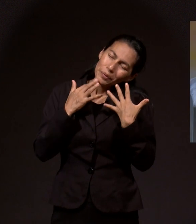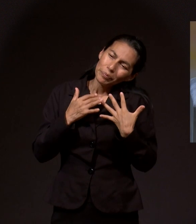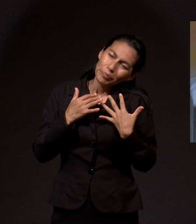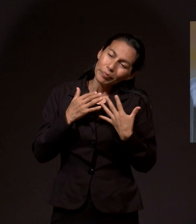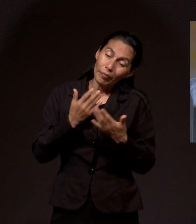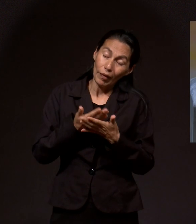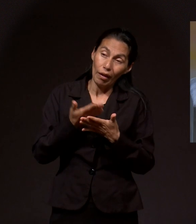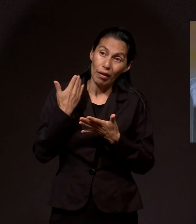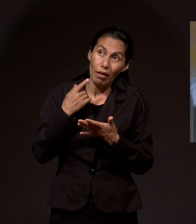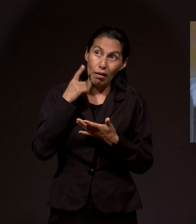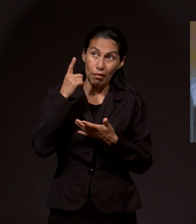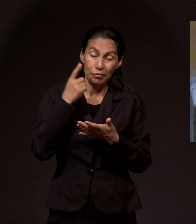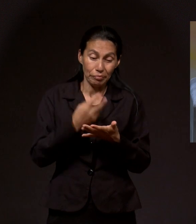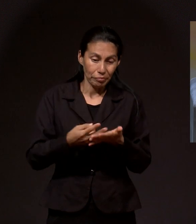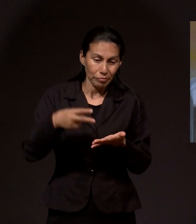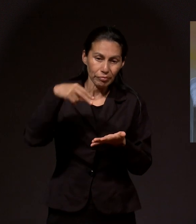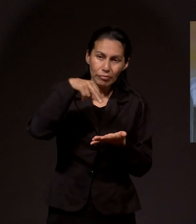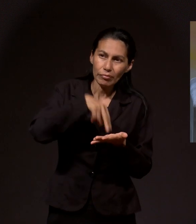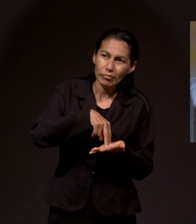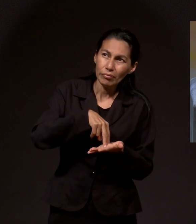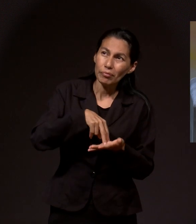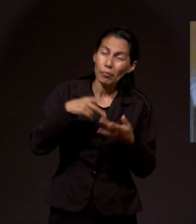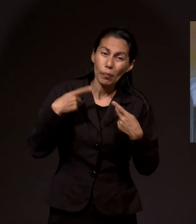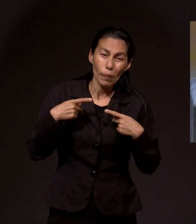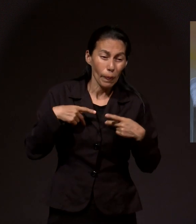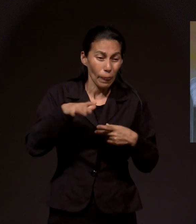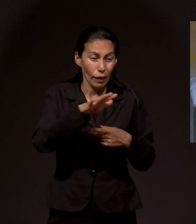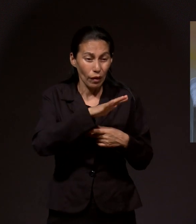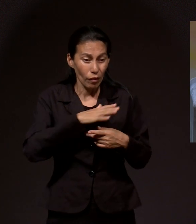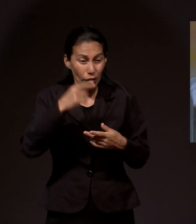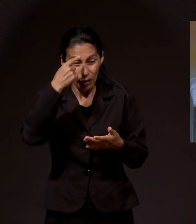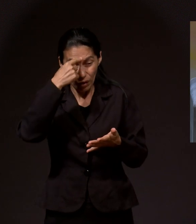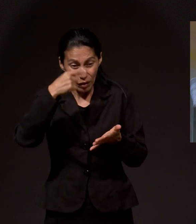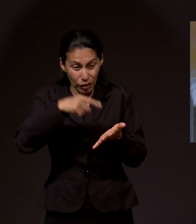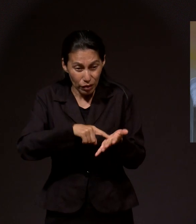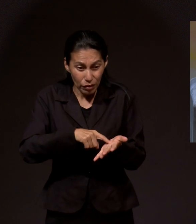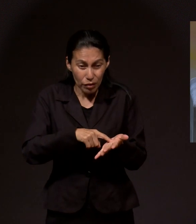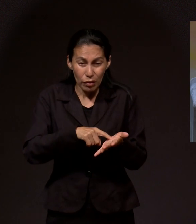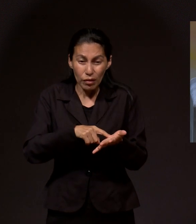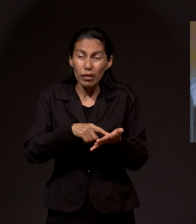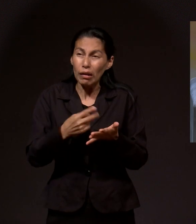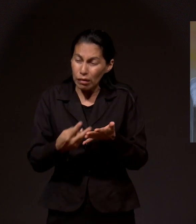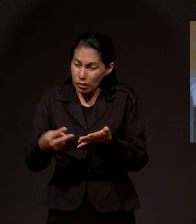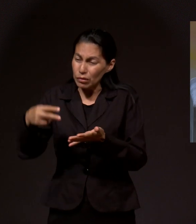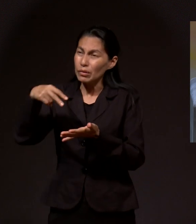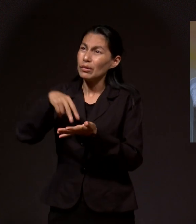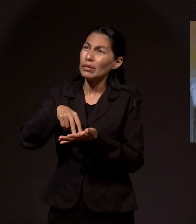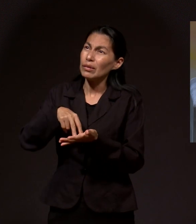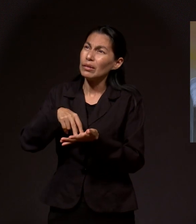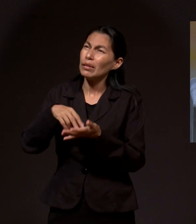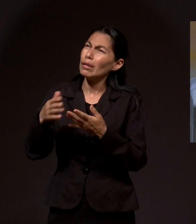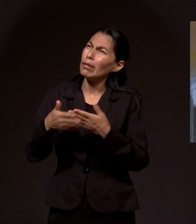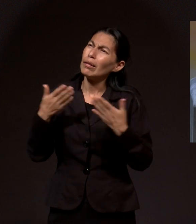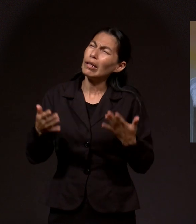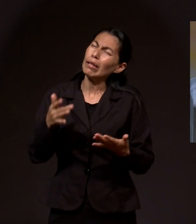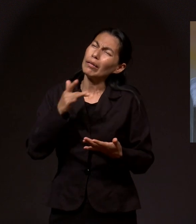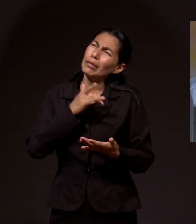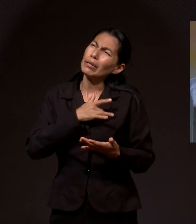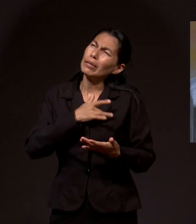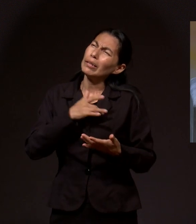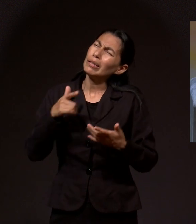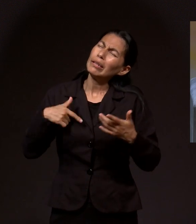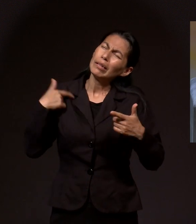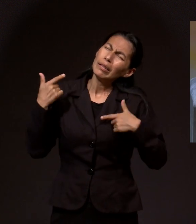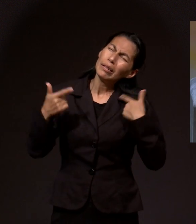cuando él resucitó también, todos los que creyeron en él van a resucitar. Amén. Y entonces ahora mi corazón estaba lleno de